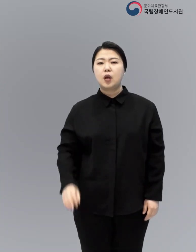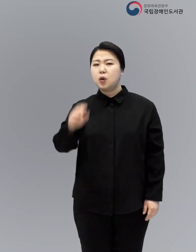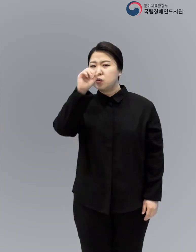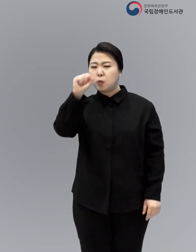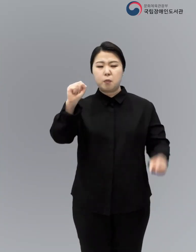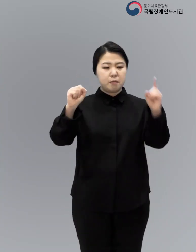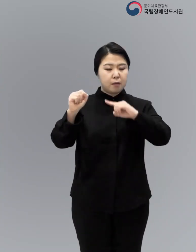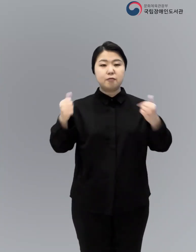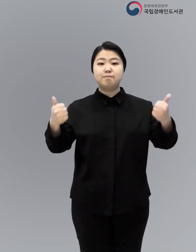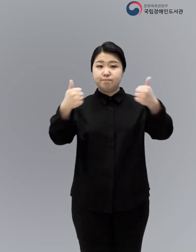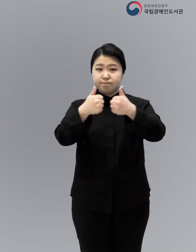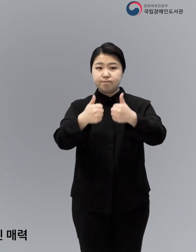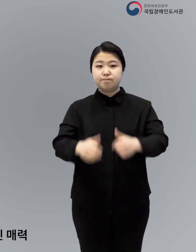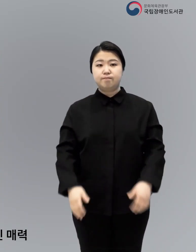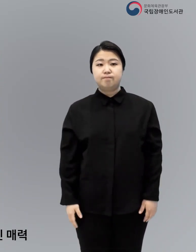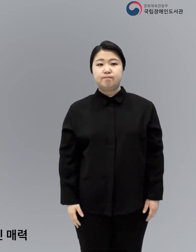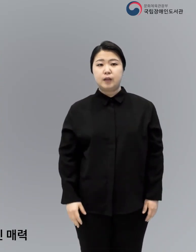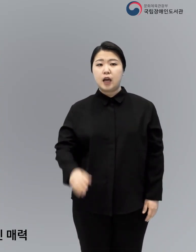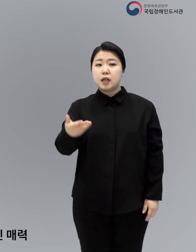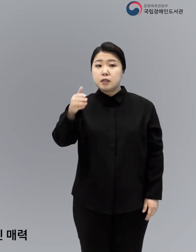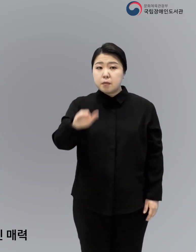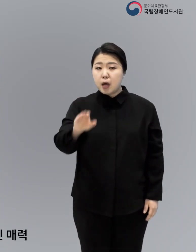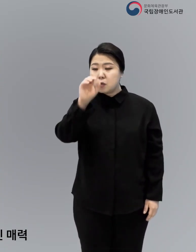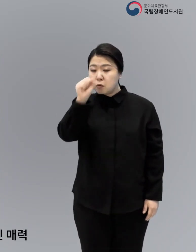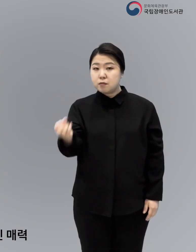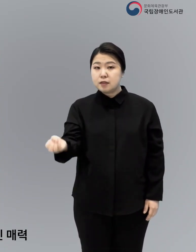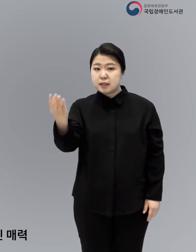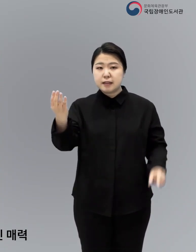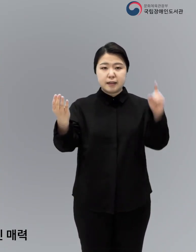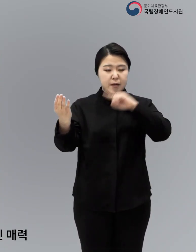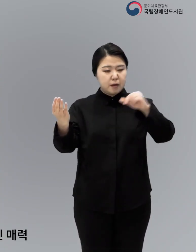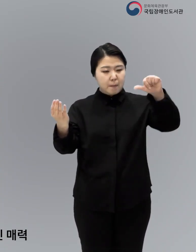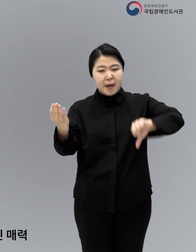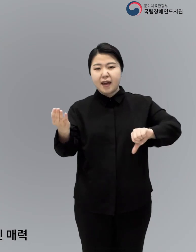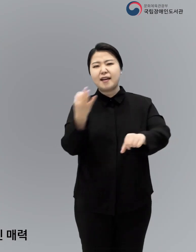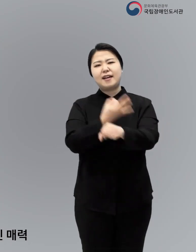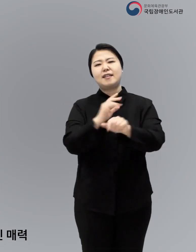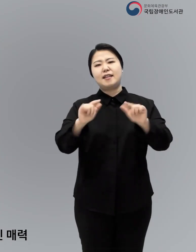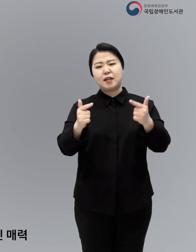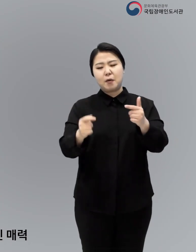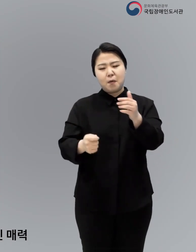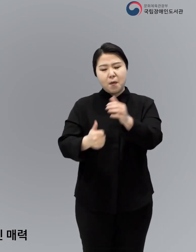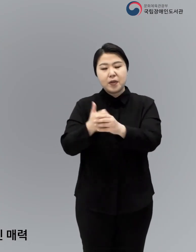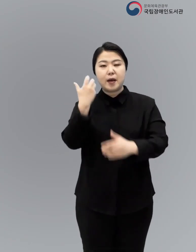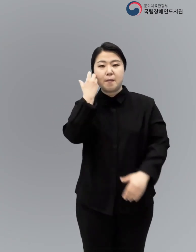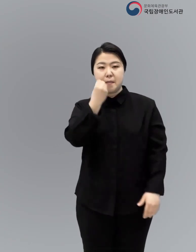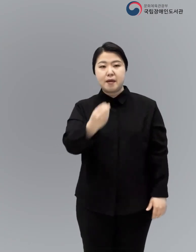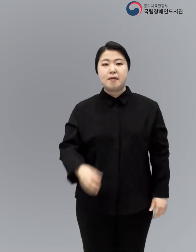숨막히는 성과 악의 대결 하지만 단순한 권선징악의 이야기를 뛰어넘는 독보적인 매력